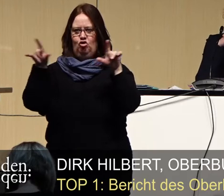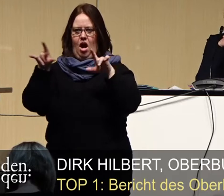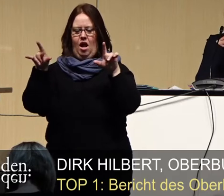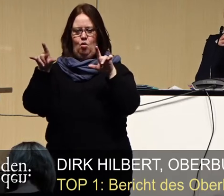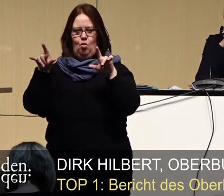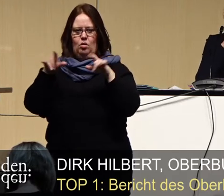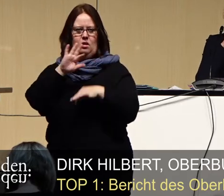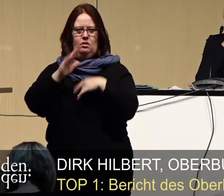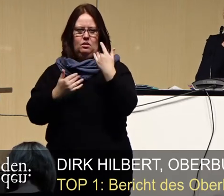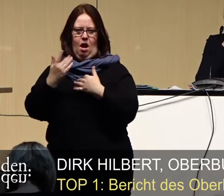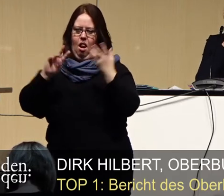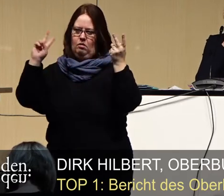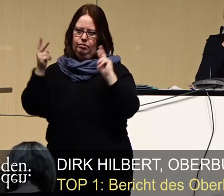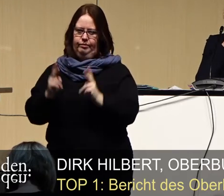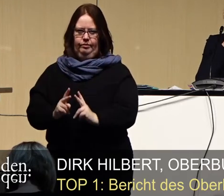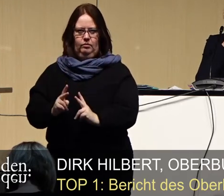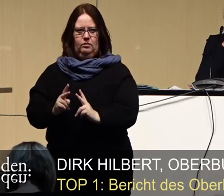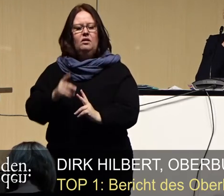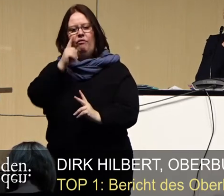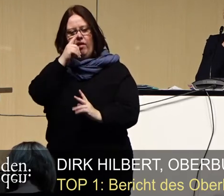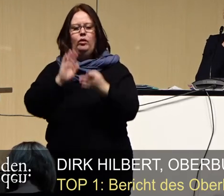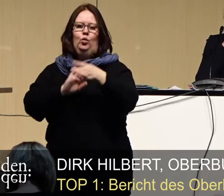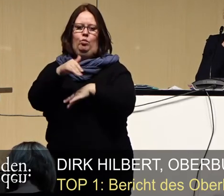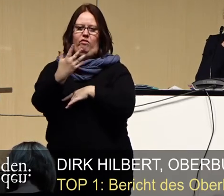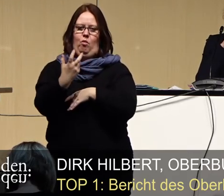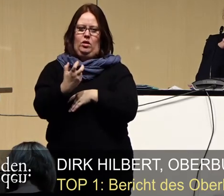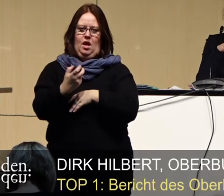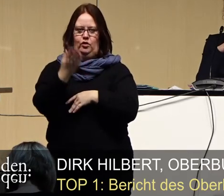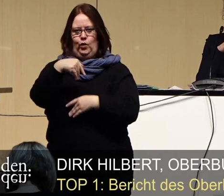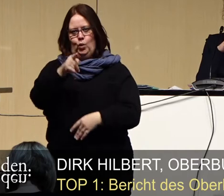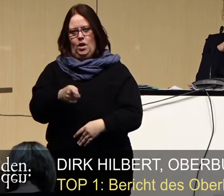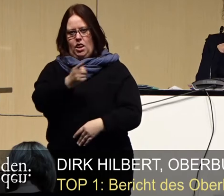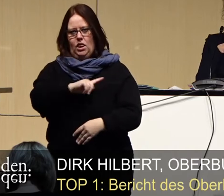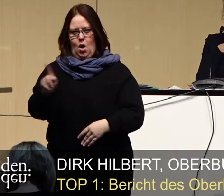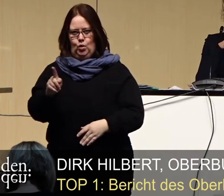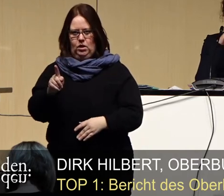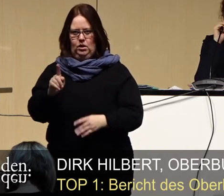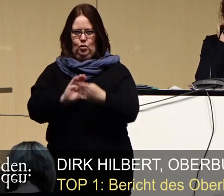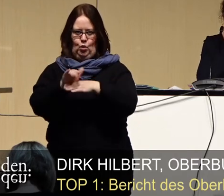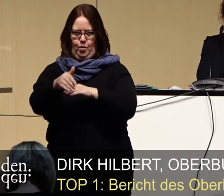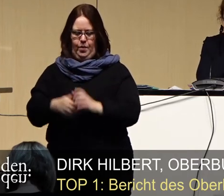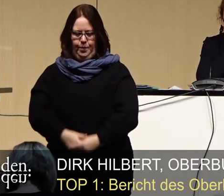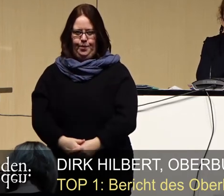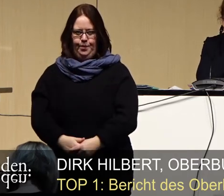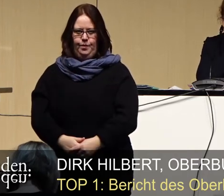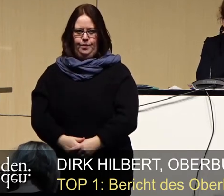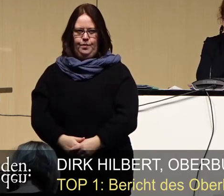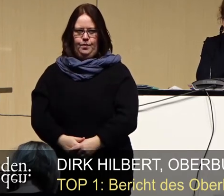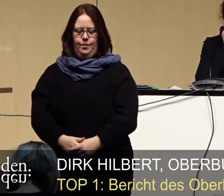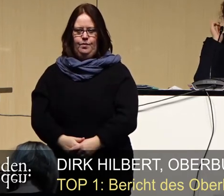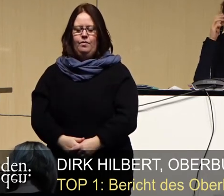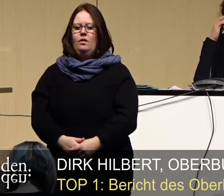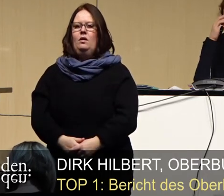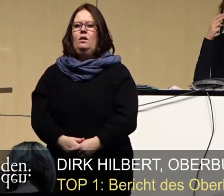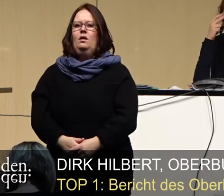weiter zu begrenzen, wenn die Zahl der Inzidenz von 35 überschritten wird. Ab einer